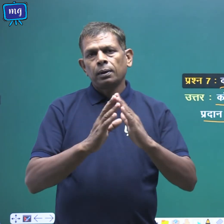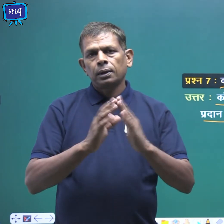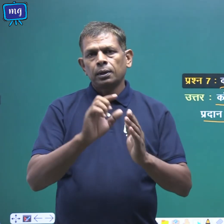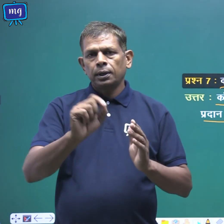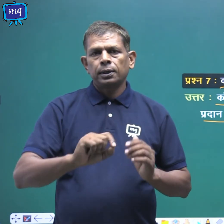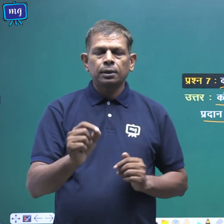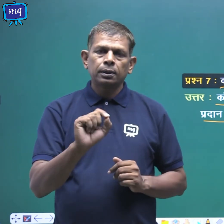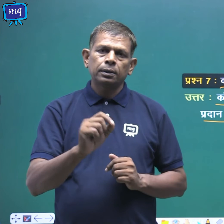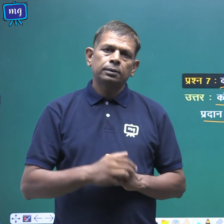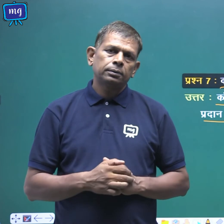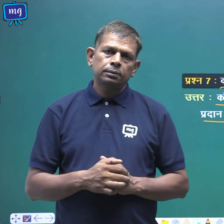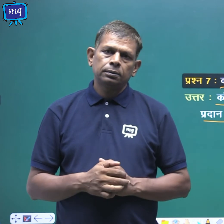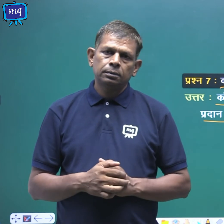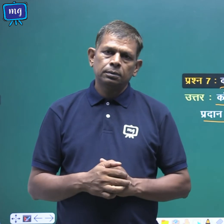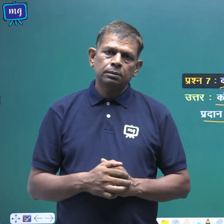करेंगे